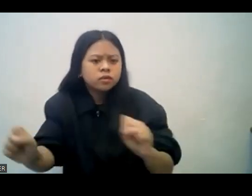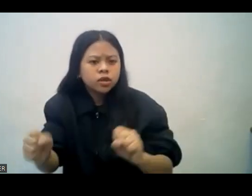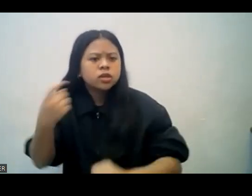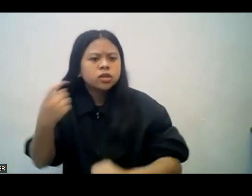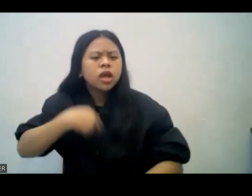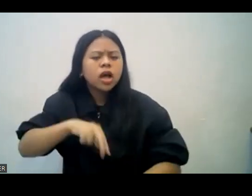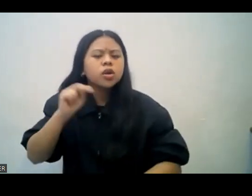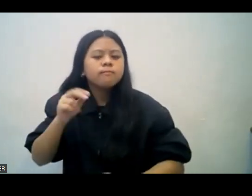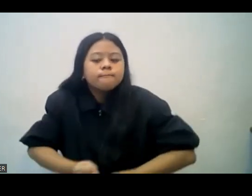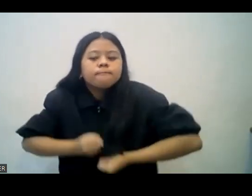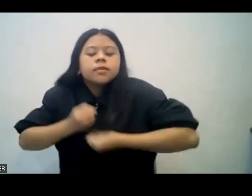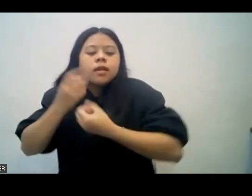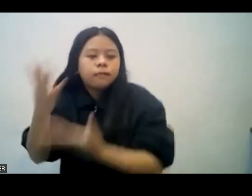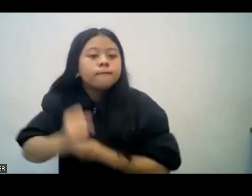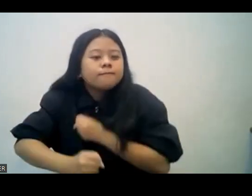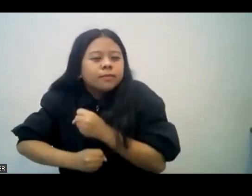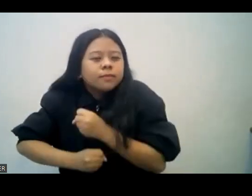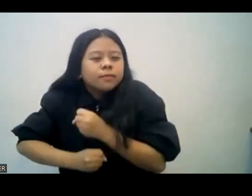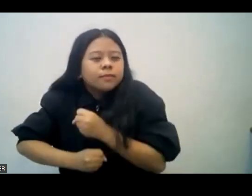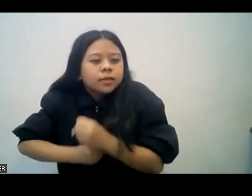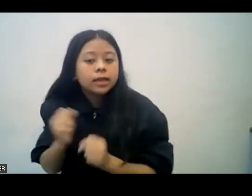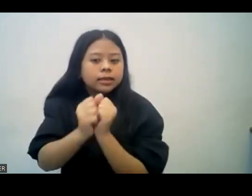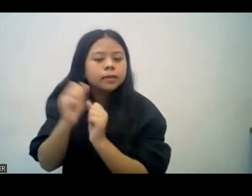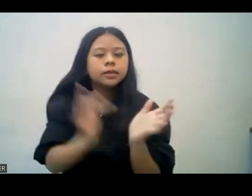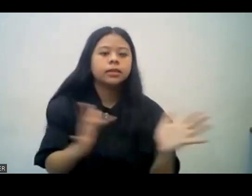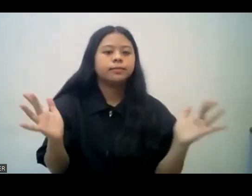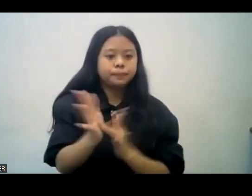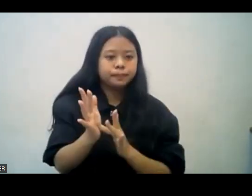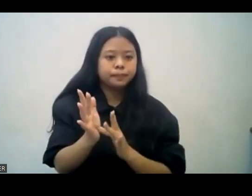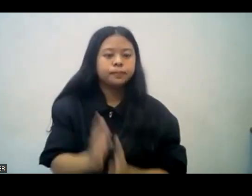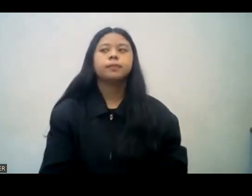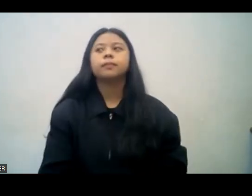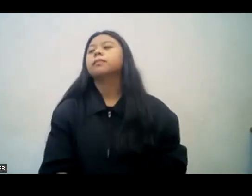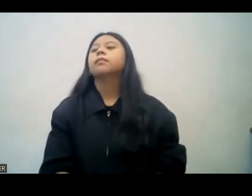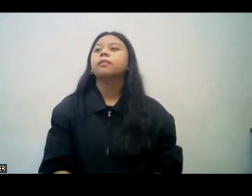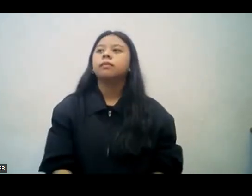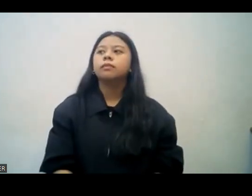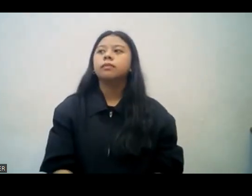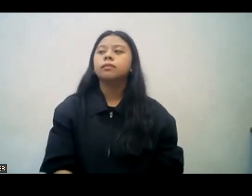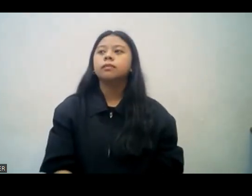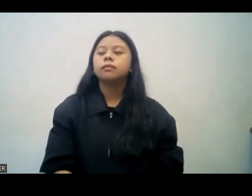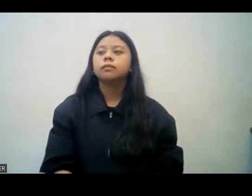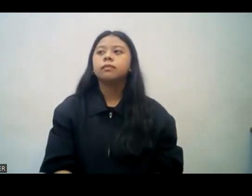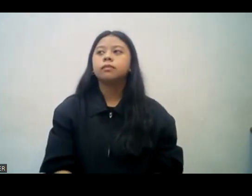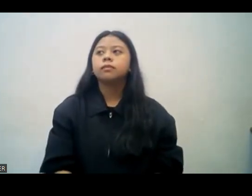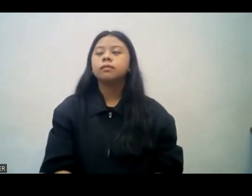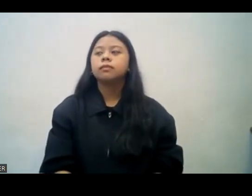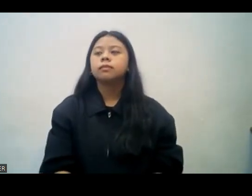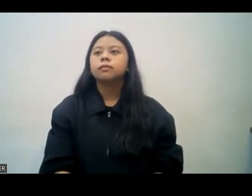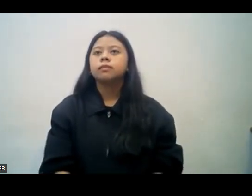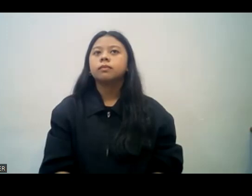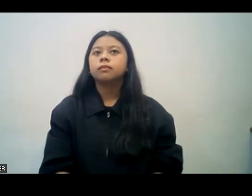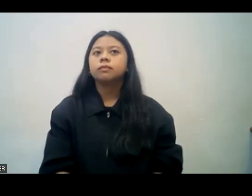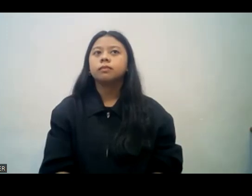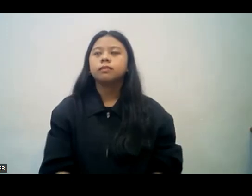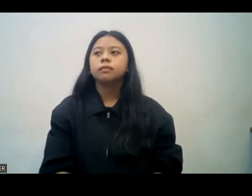Kaya dito po sa aklat ng Philippos sa chapter 1, binabanggit dito po na kung kinakailangan nating mamuhay para sa Diyos, talagang tayo po ay